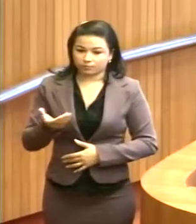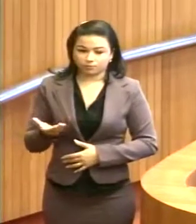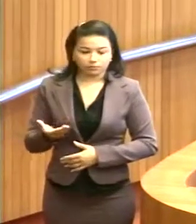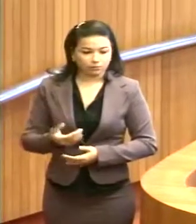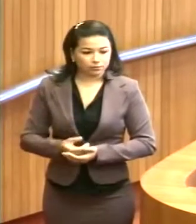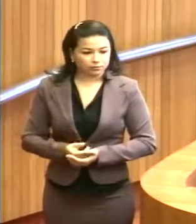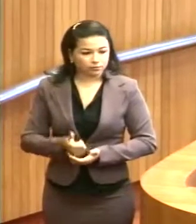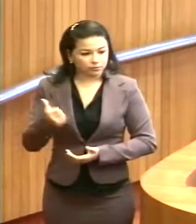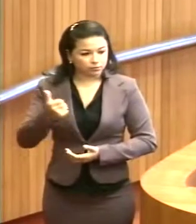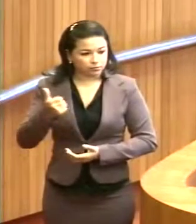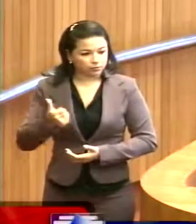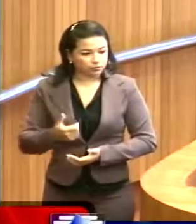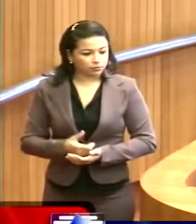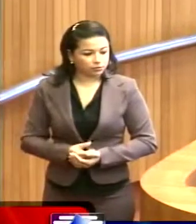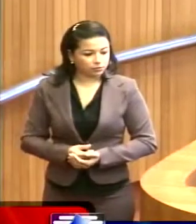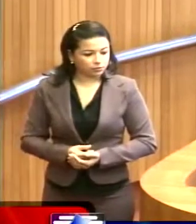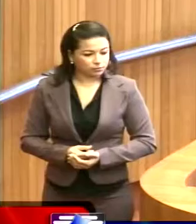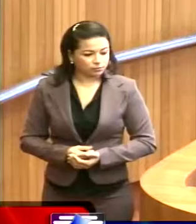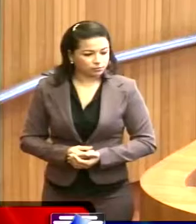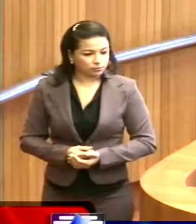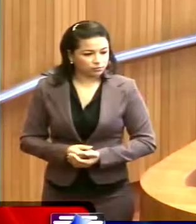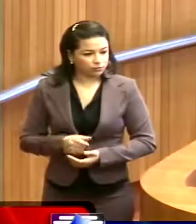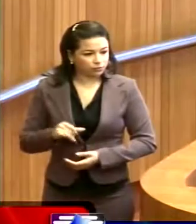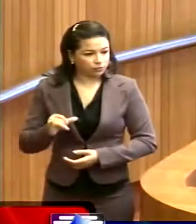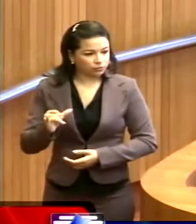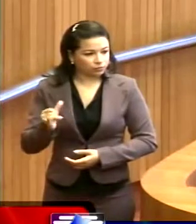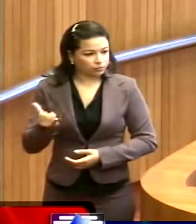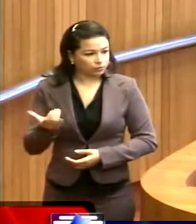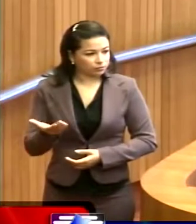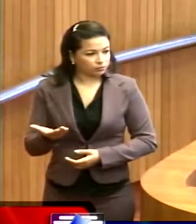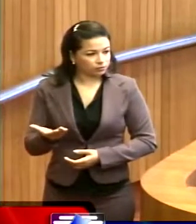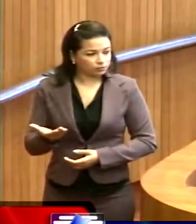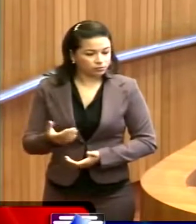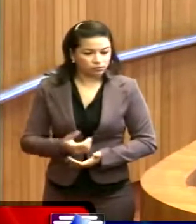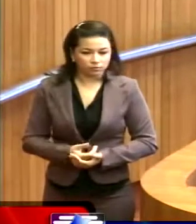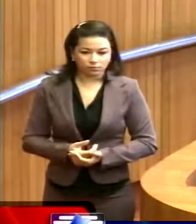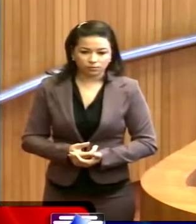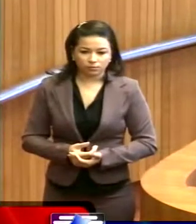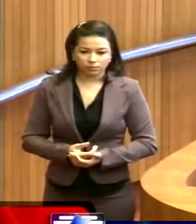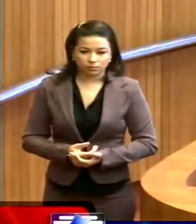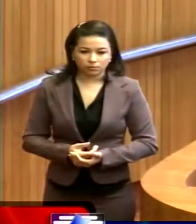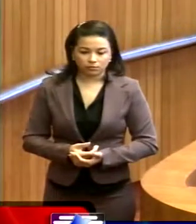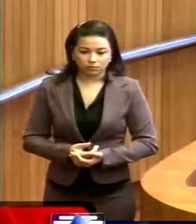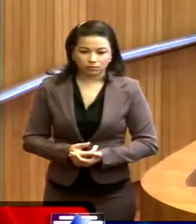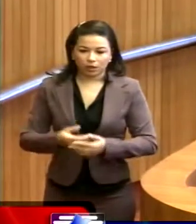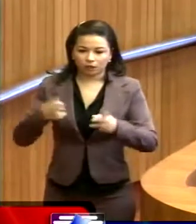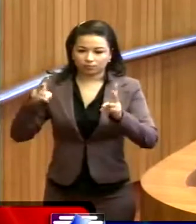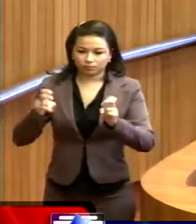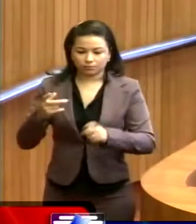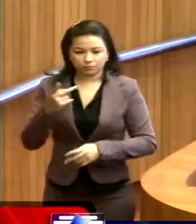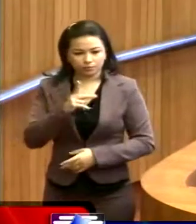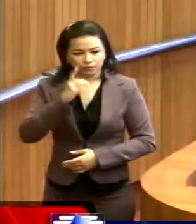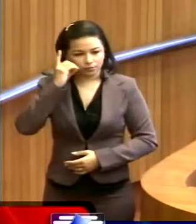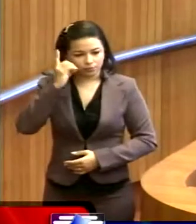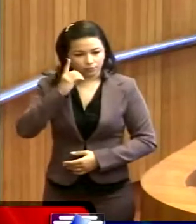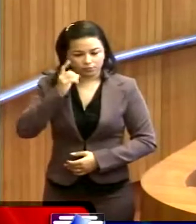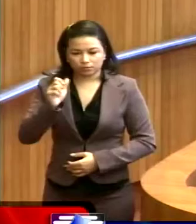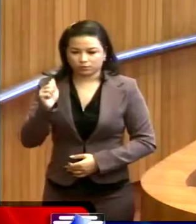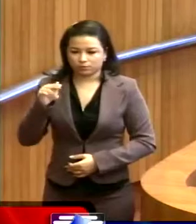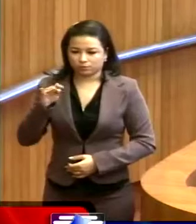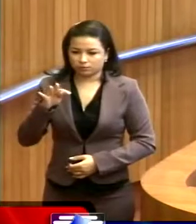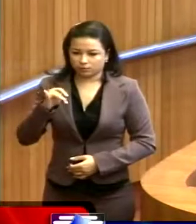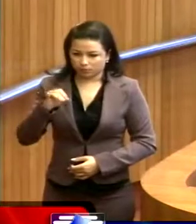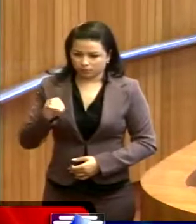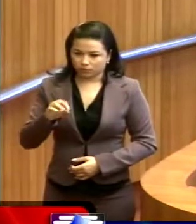O primeiro, aproveitando aí a pauta trazida pelo deputado Antônio Pereira,